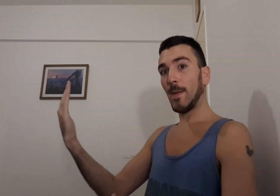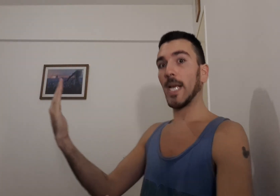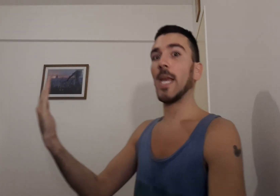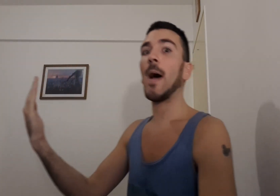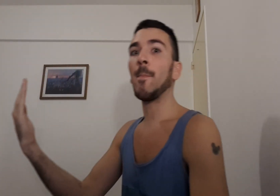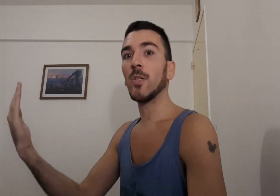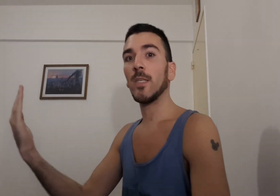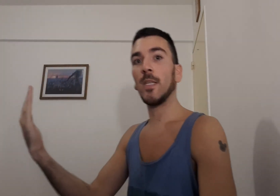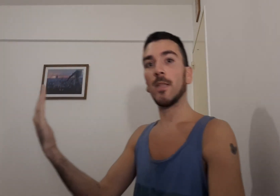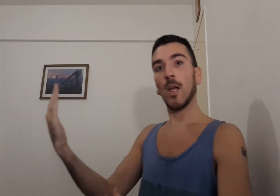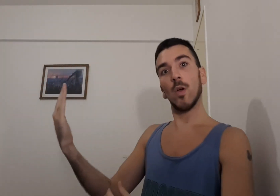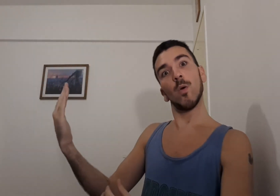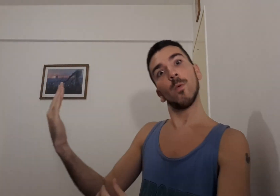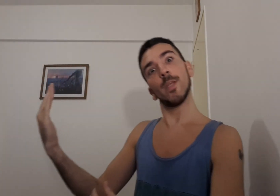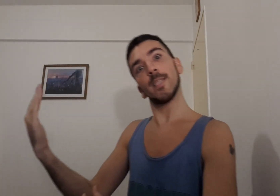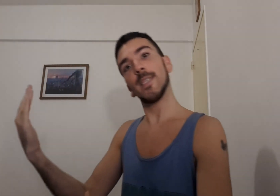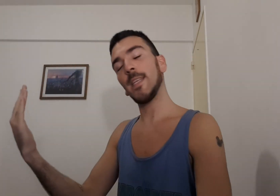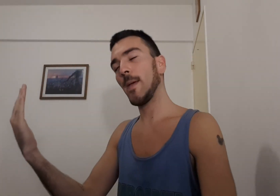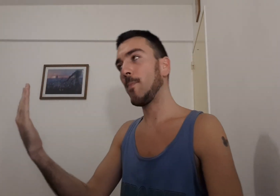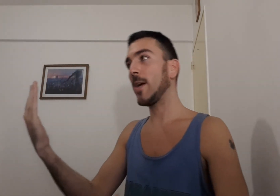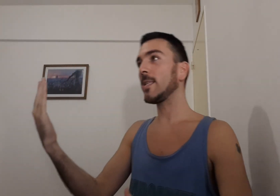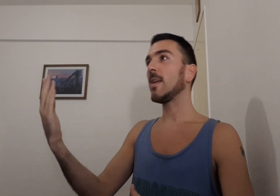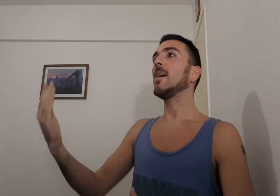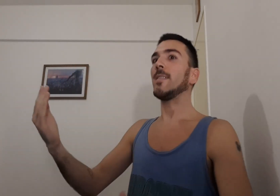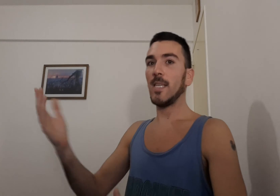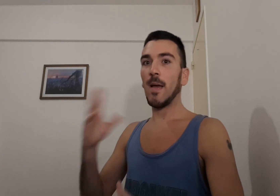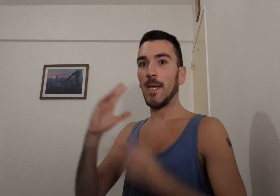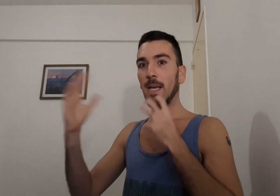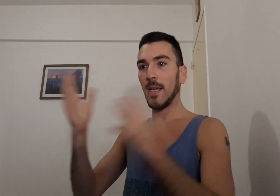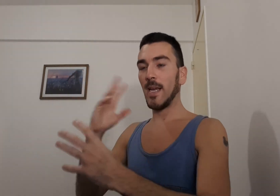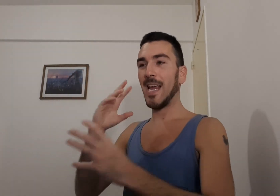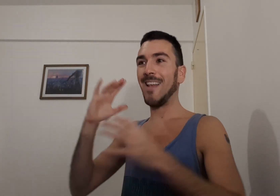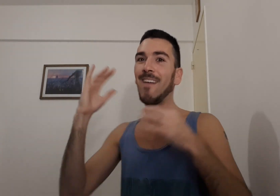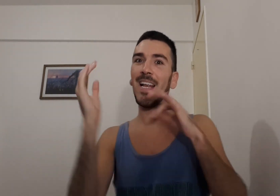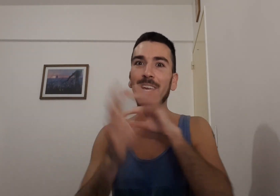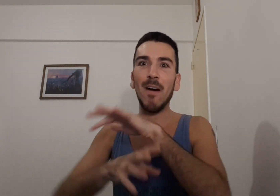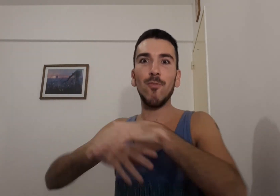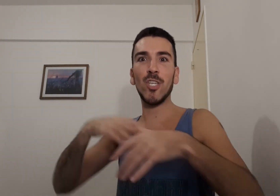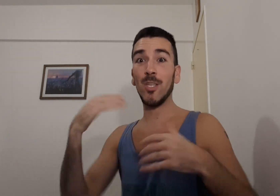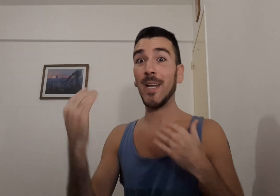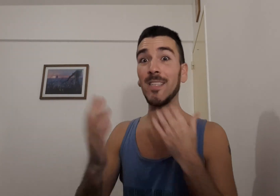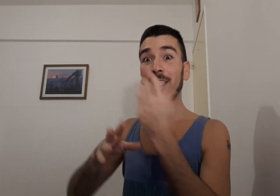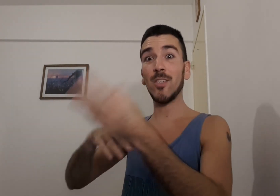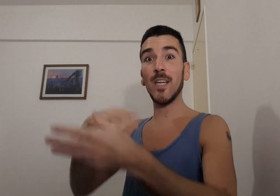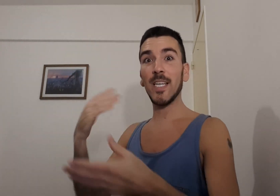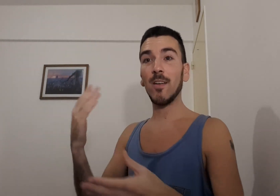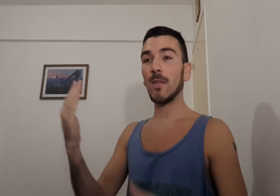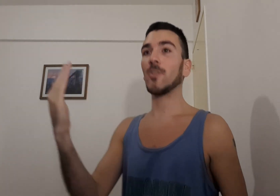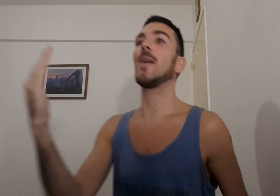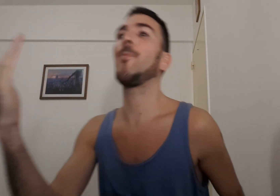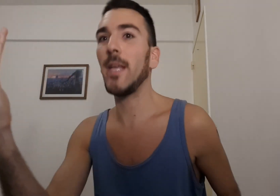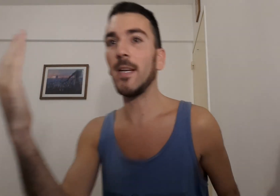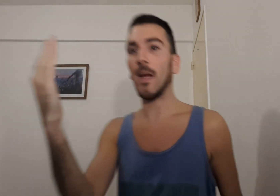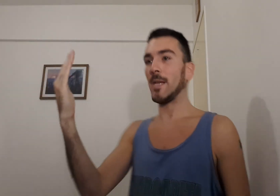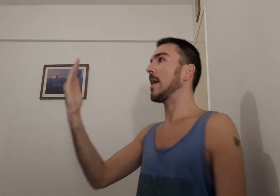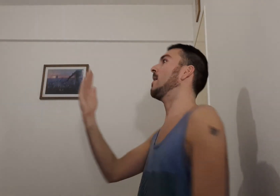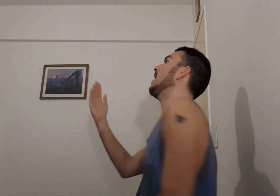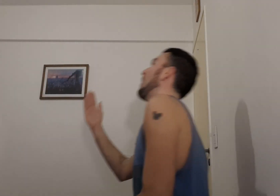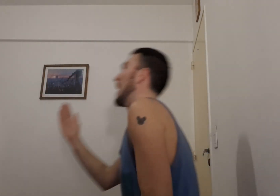para que ambos se sientan cómodos. Y después, sí, a medida que el baile va fluyendo y van a tener la energía de la otra persona, pueden caminar más